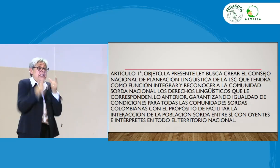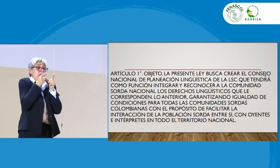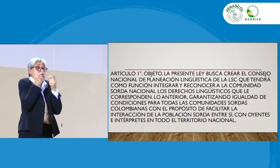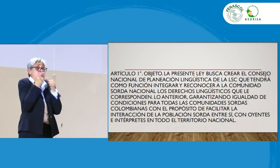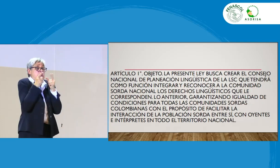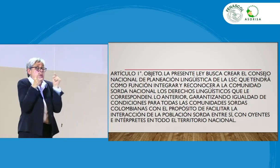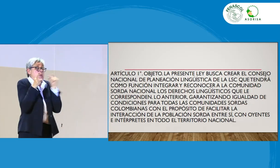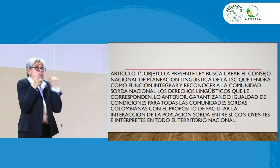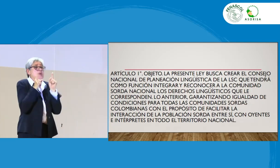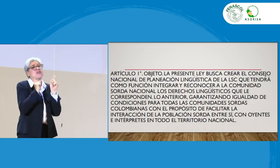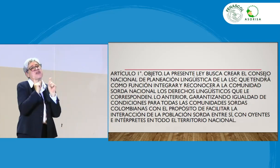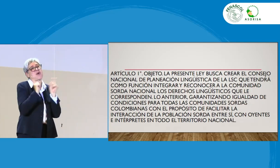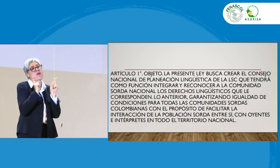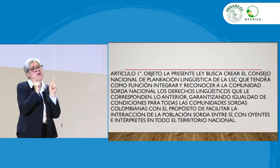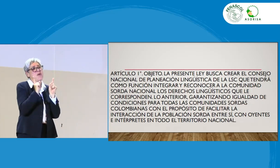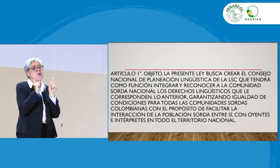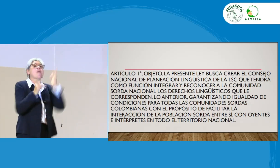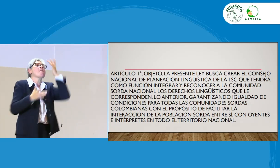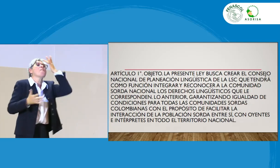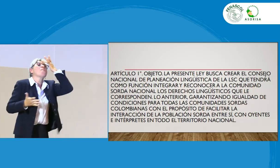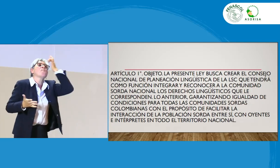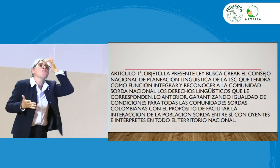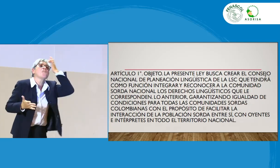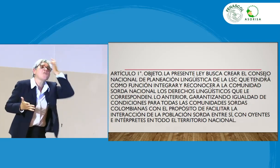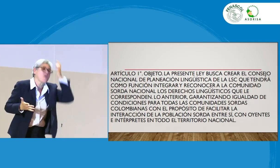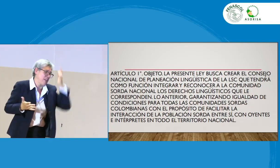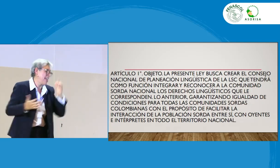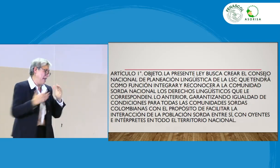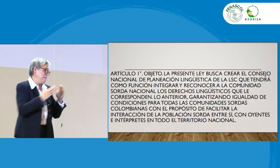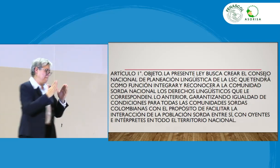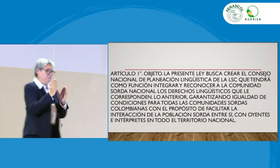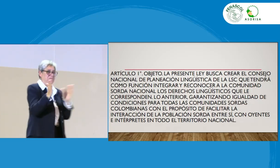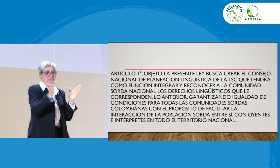lingüístico y los aspectos lingüísticos de la lengua. Entonces, ahora sí la siguiente.